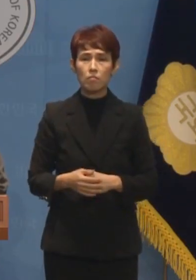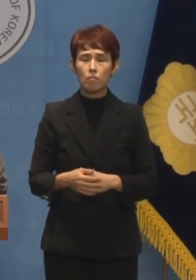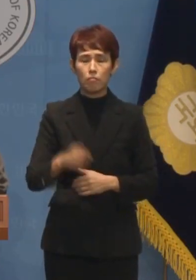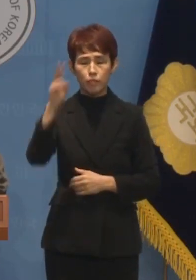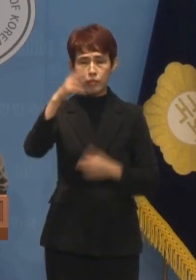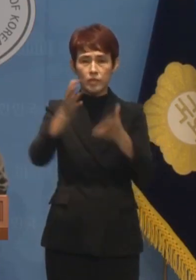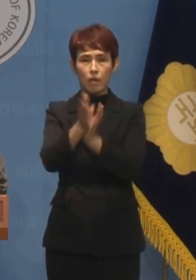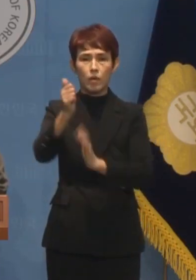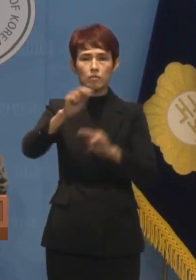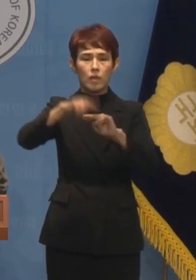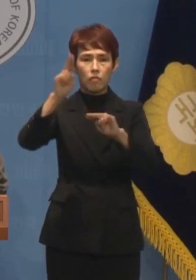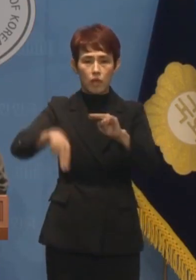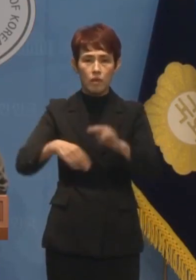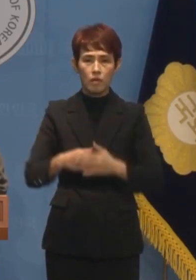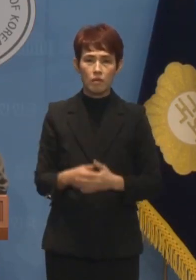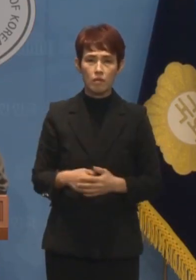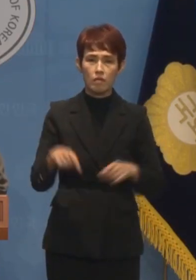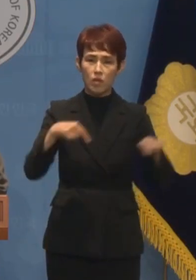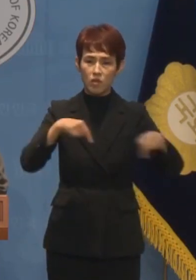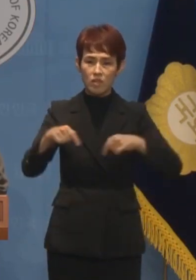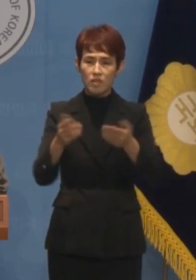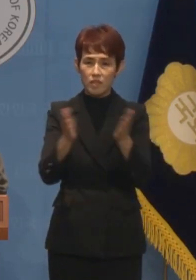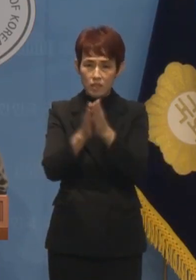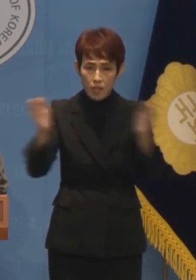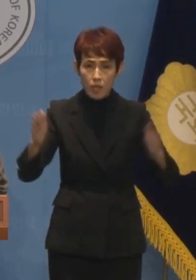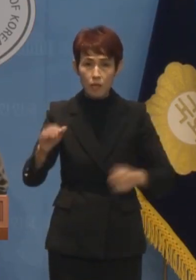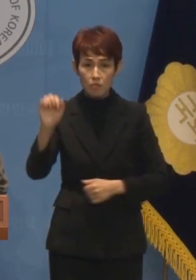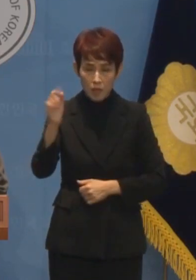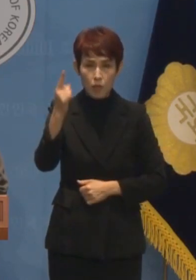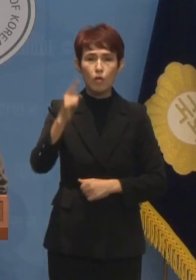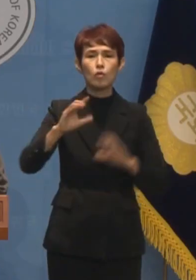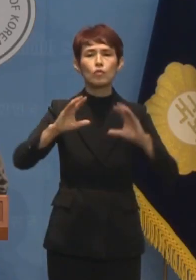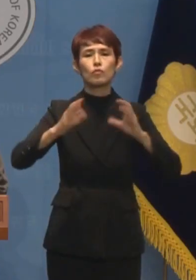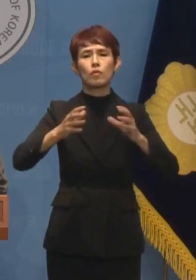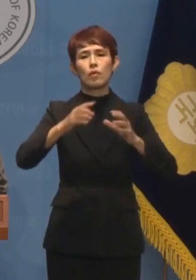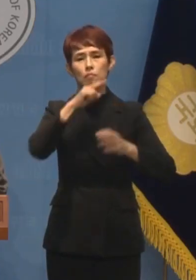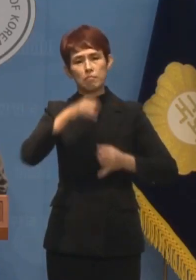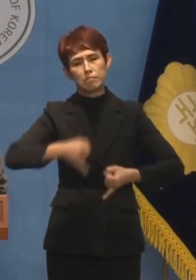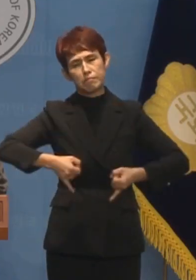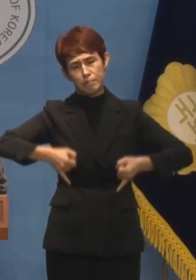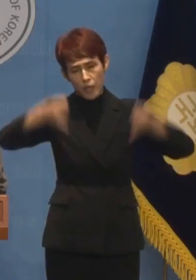정계 진출한 바람에 국가부채가 늘어나고 있습니다.